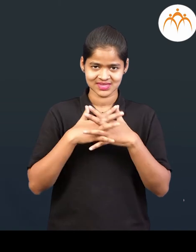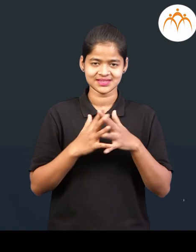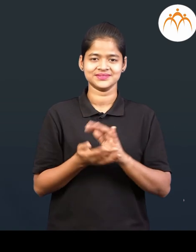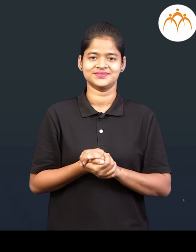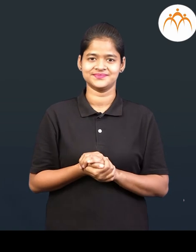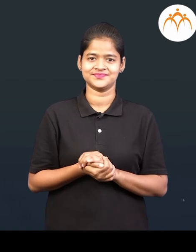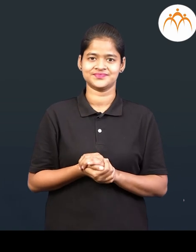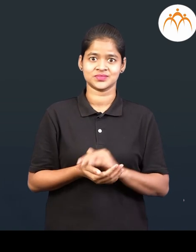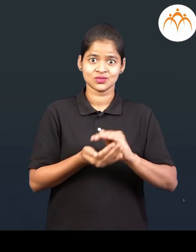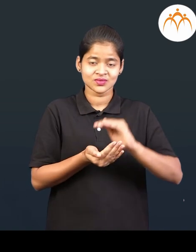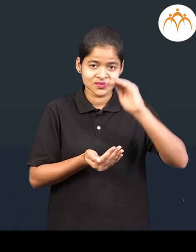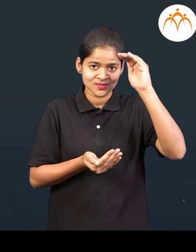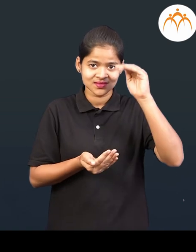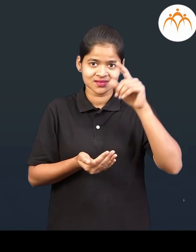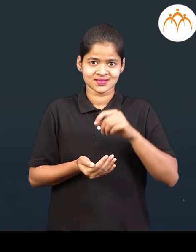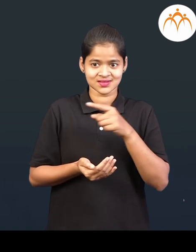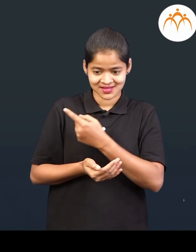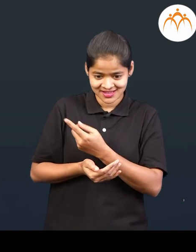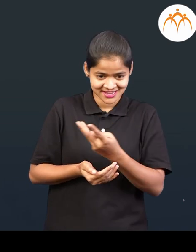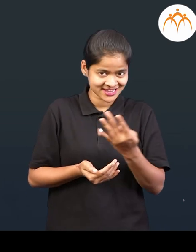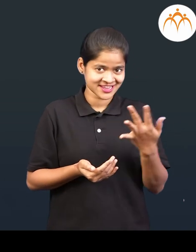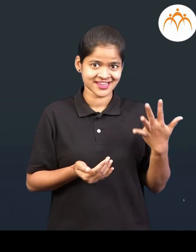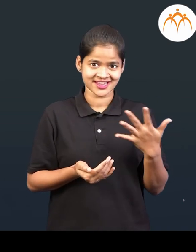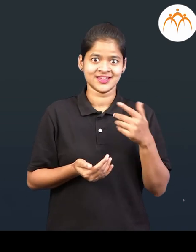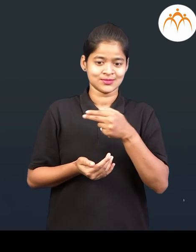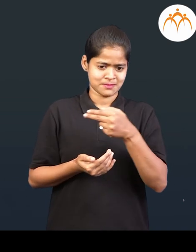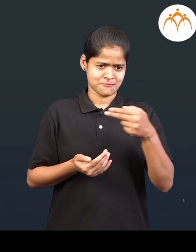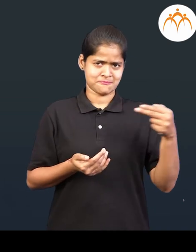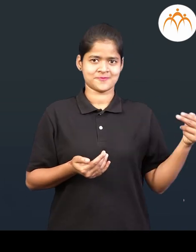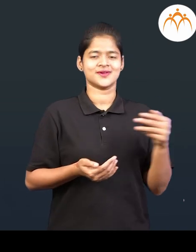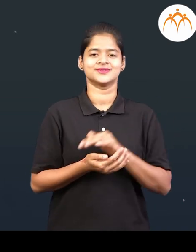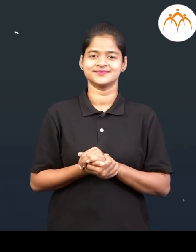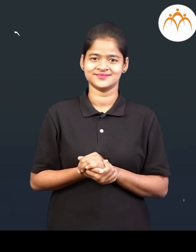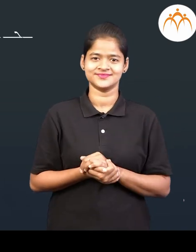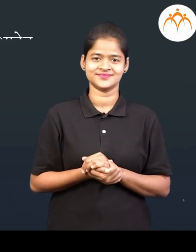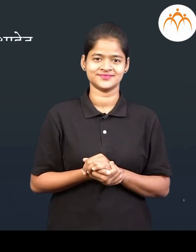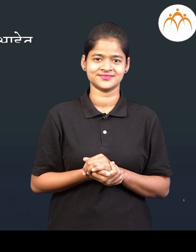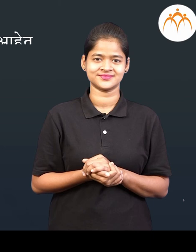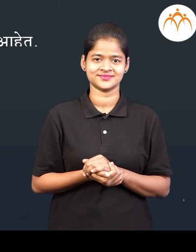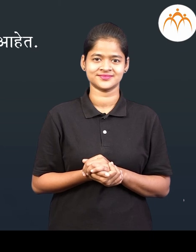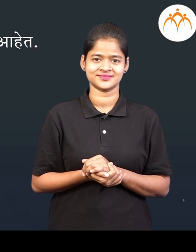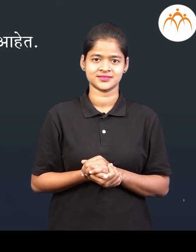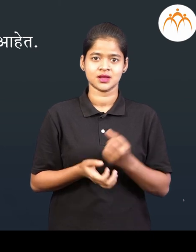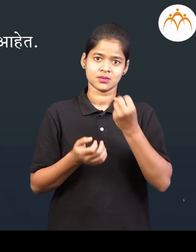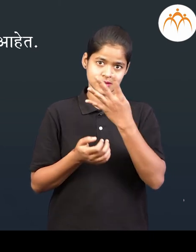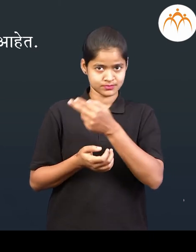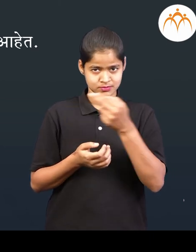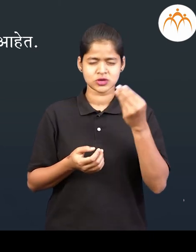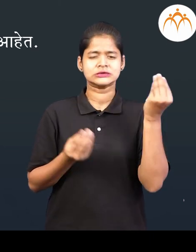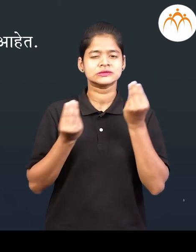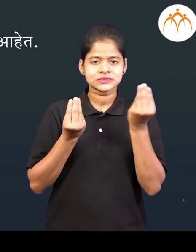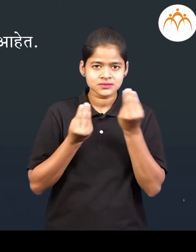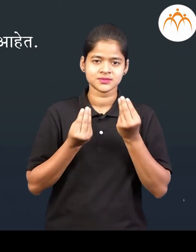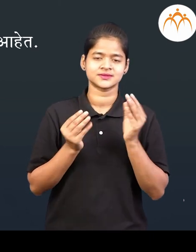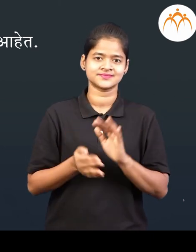वाधी प्रमाने चितरांचा क्रम लावा या पाठात संख्यांचा क्रम दाखोणारे